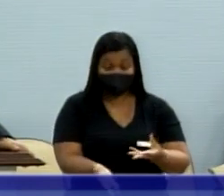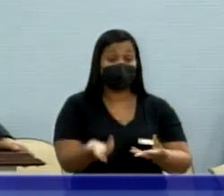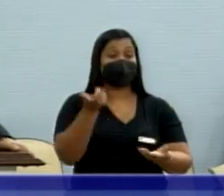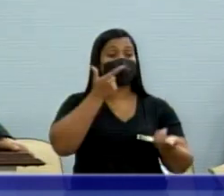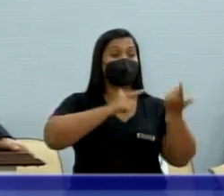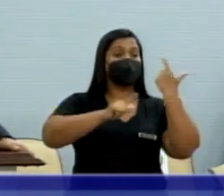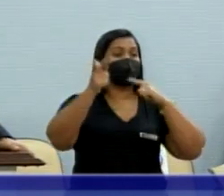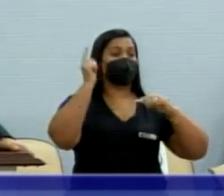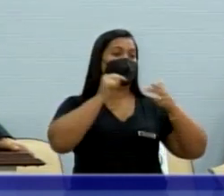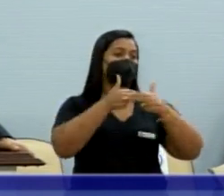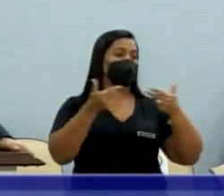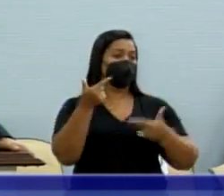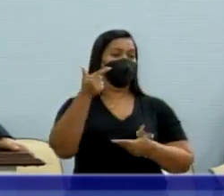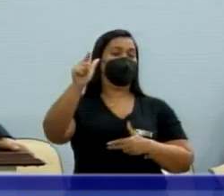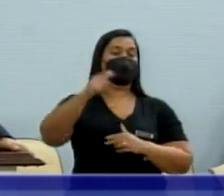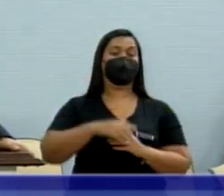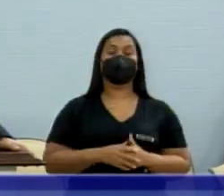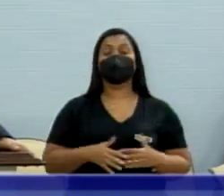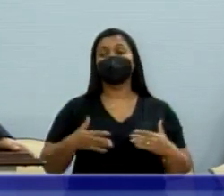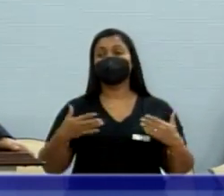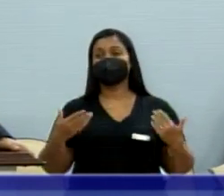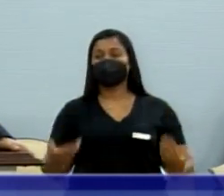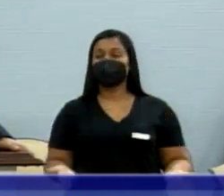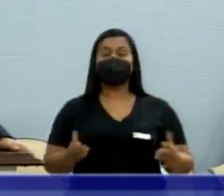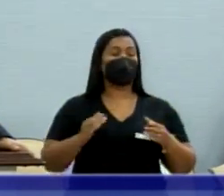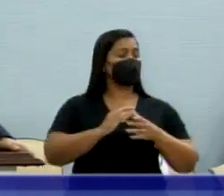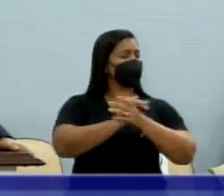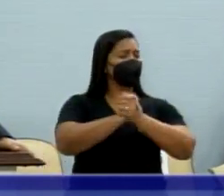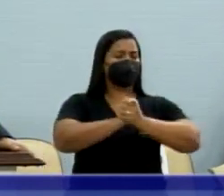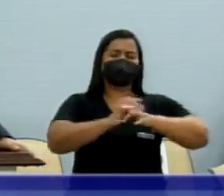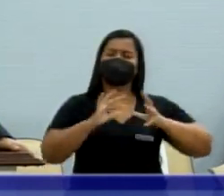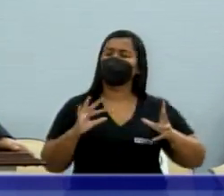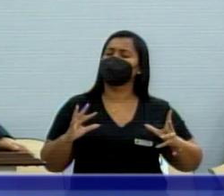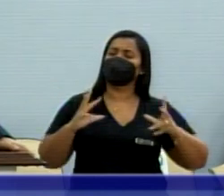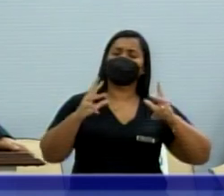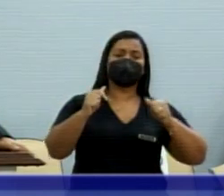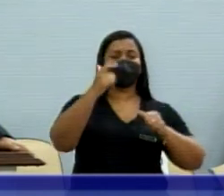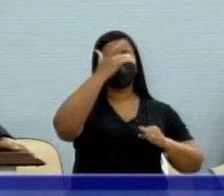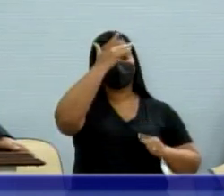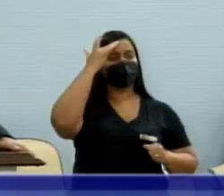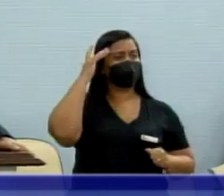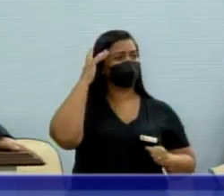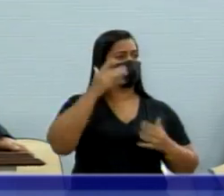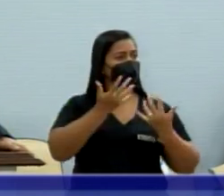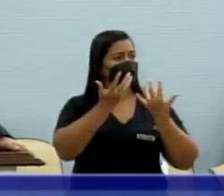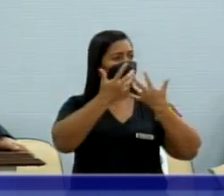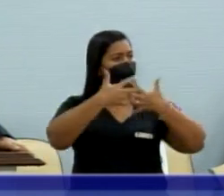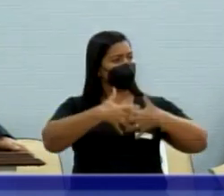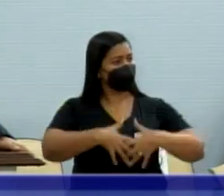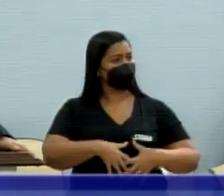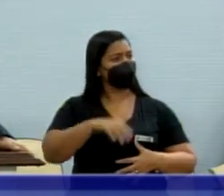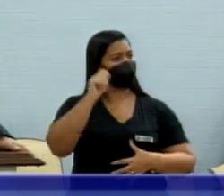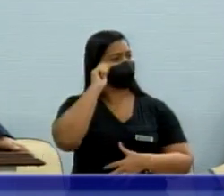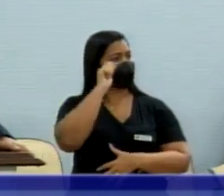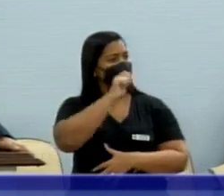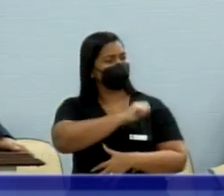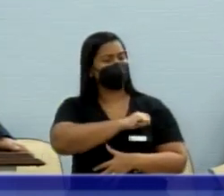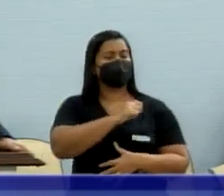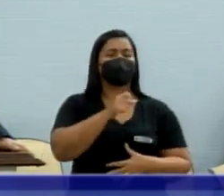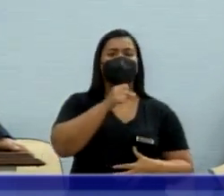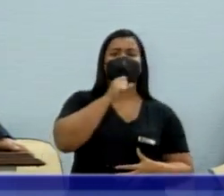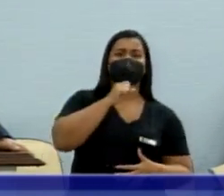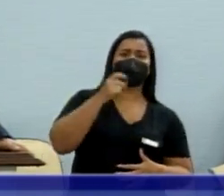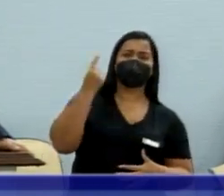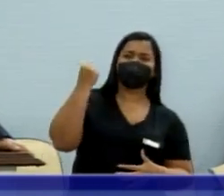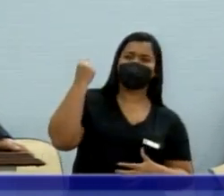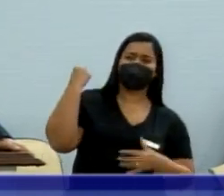cumprimentar todos os clubes de Rotary de São José do Rio Preto, Rotary de São José do Rio Preto, que é o mais antigo, Alvorada,